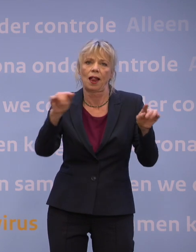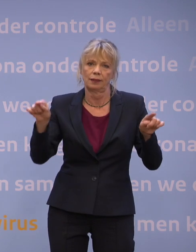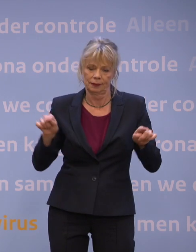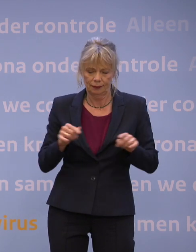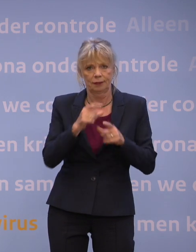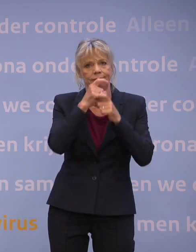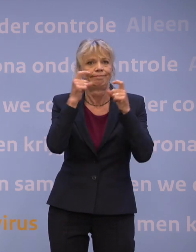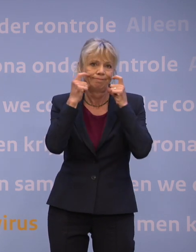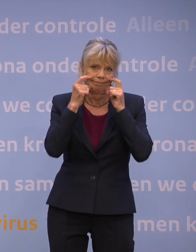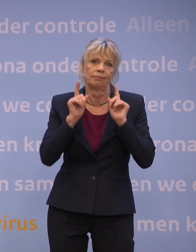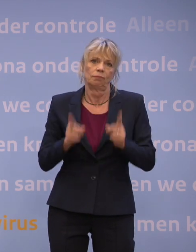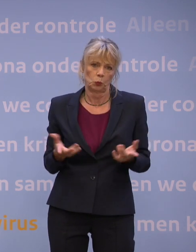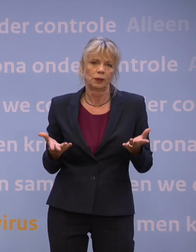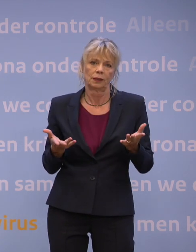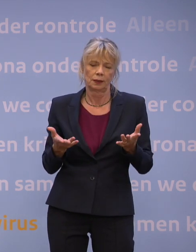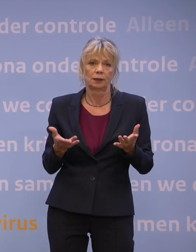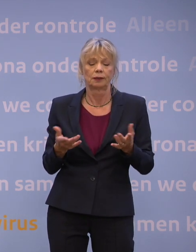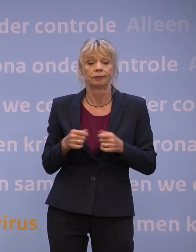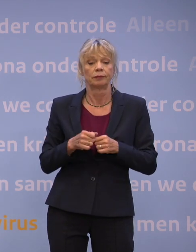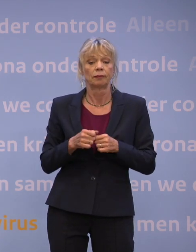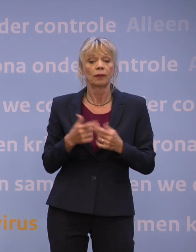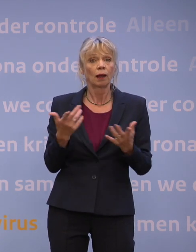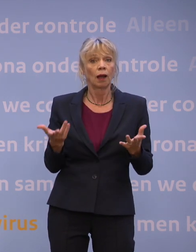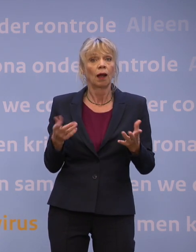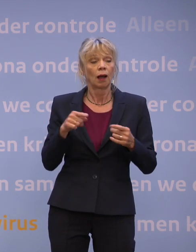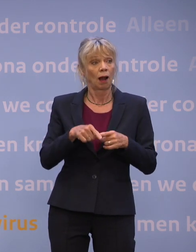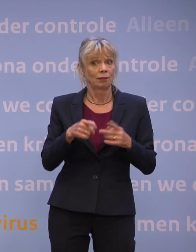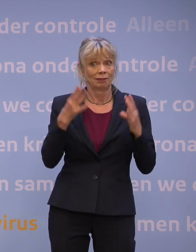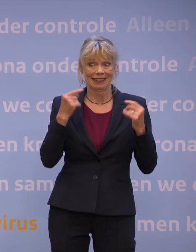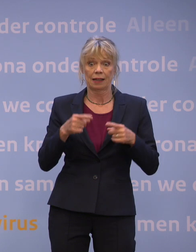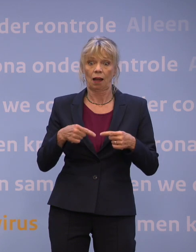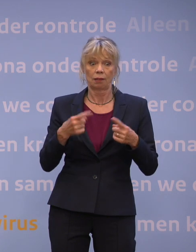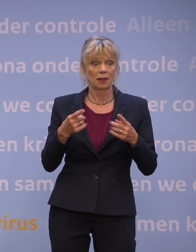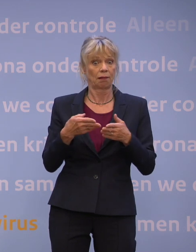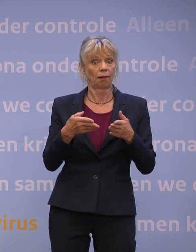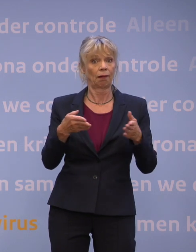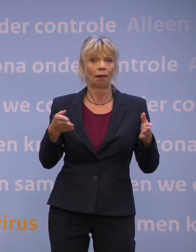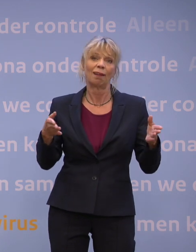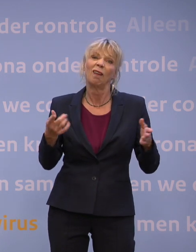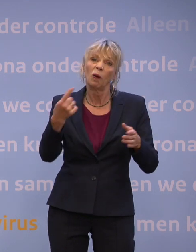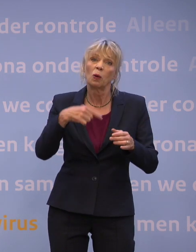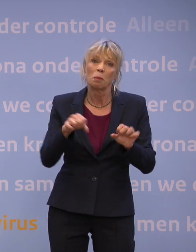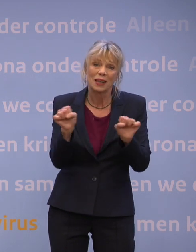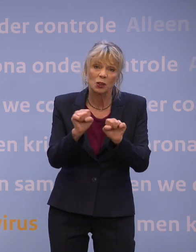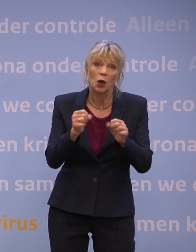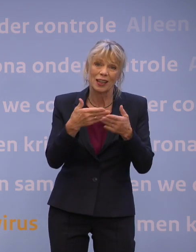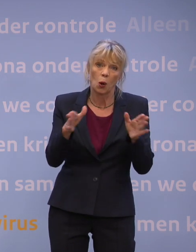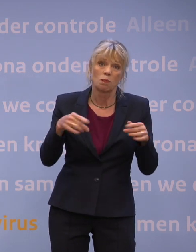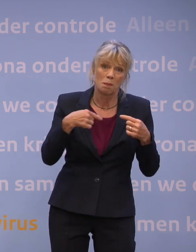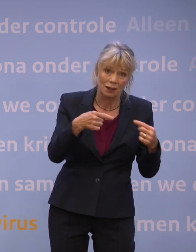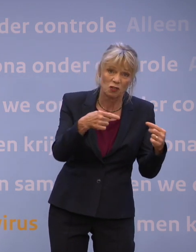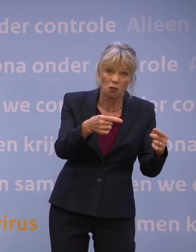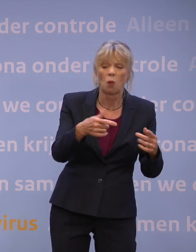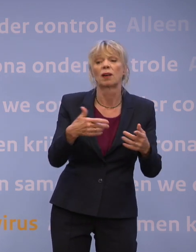Naarmate het land verder van het slot gaat, wordt het onvermijdelijk drukker in het openbaar vervoer en reizen we ook weer meer naar het buitenland.